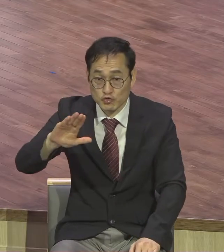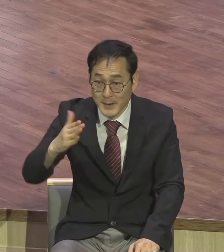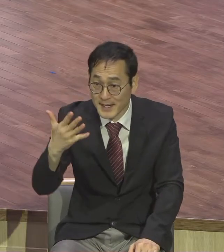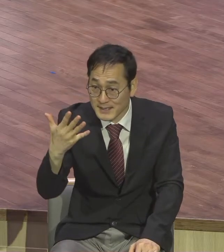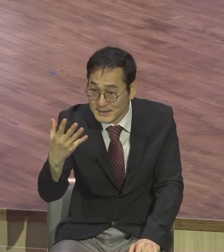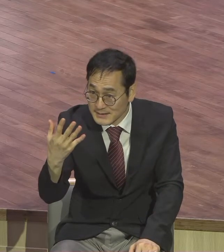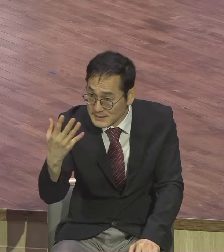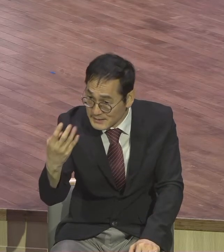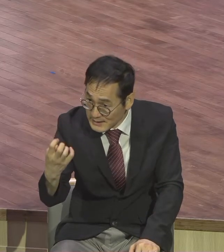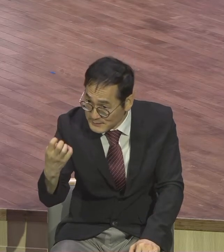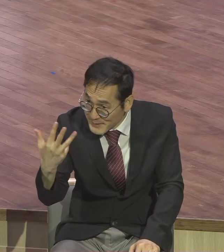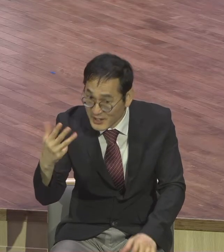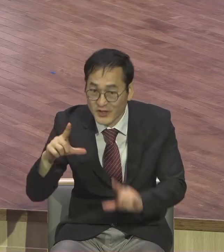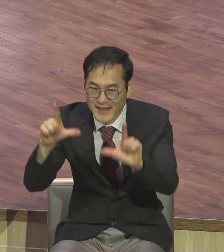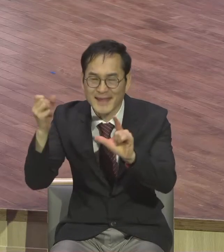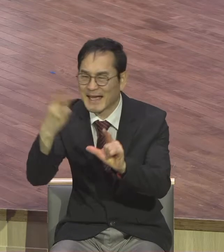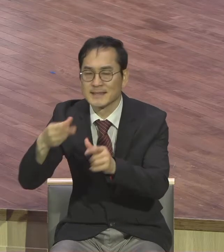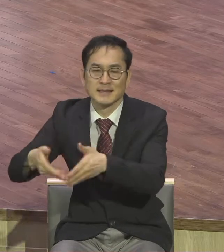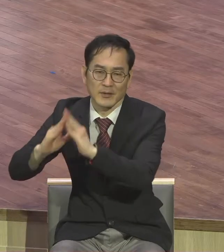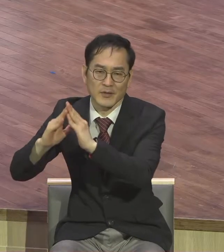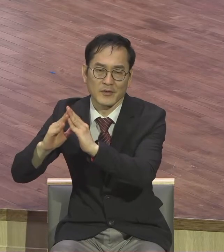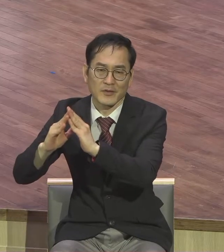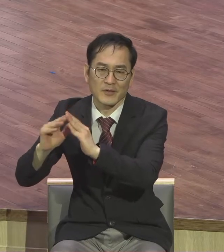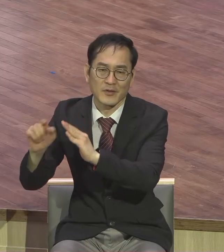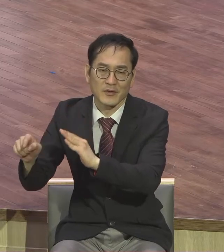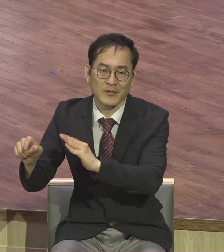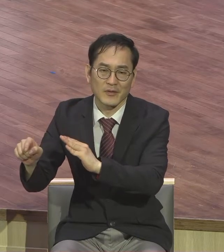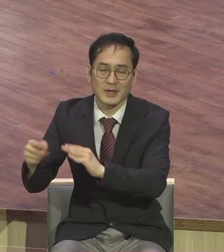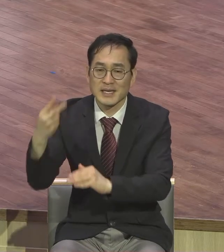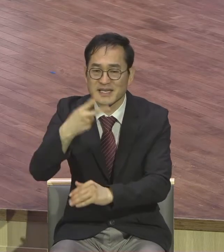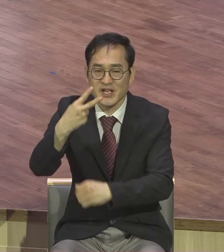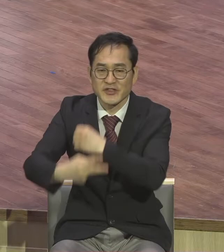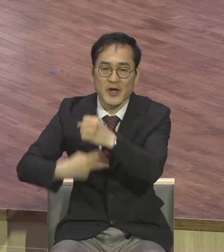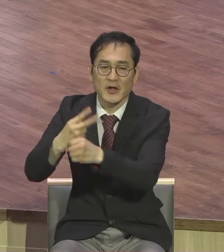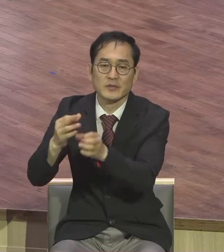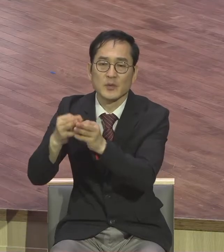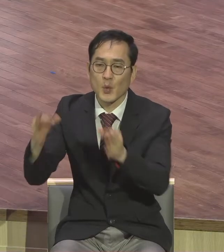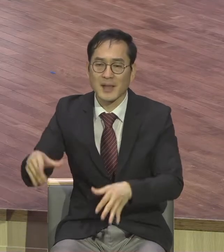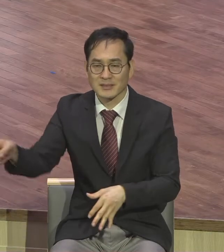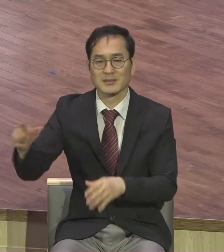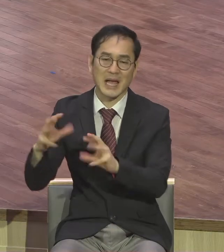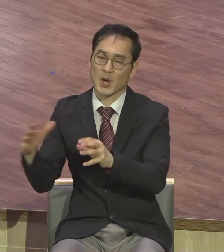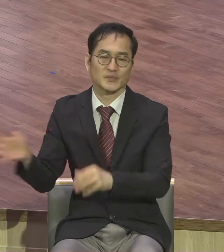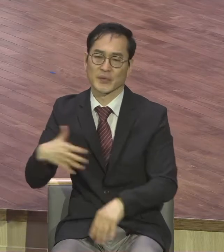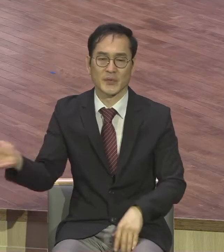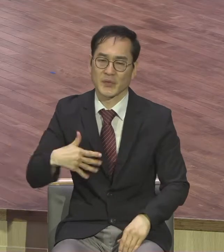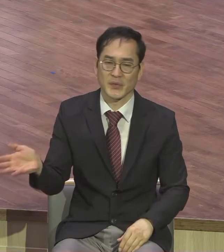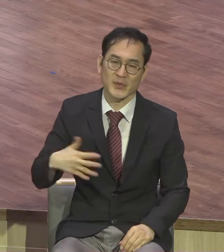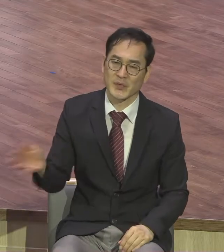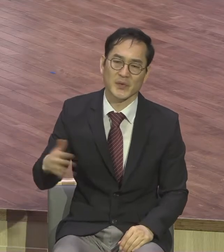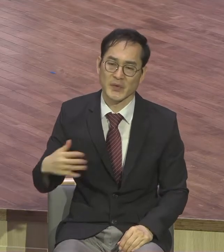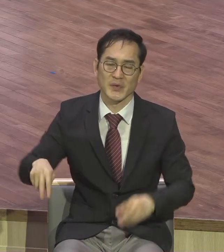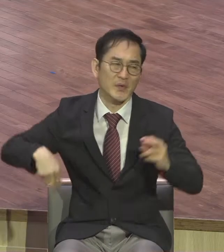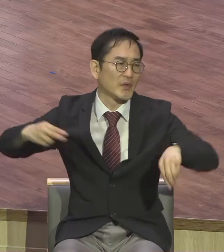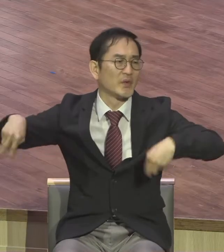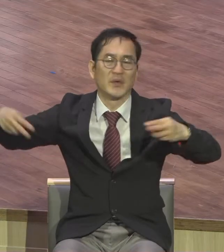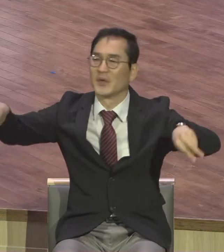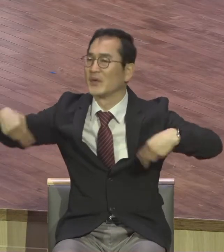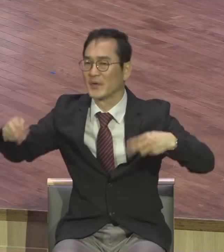나라는 없어졌어요 없어졌지만 이스라엘은 있잖아요 백성들은 어느 날 어디 꼽혀서 살고 있잖아요 몇 대